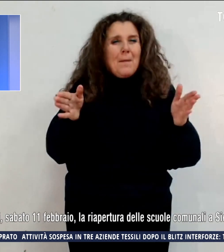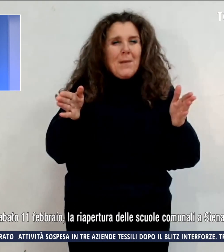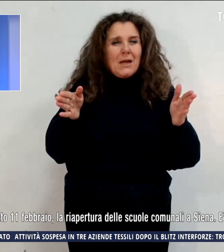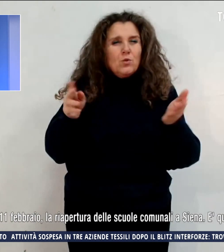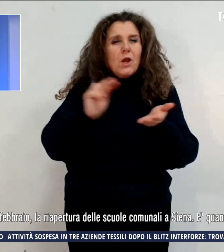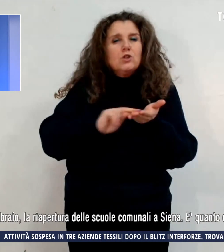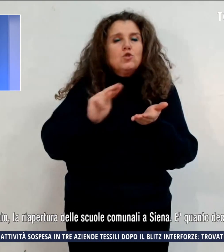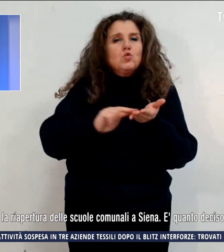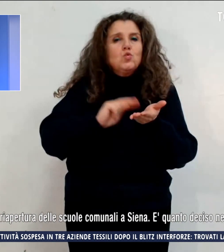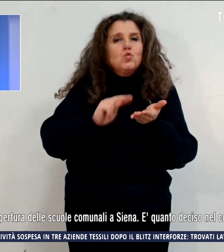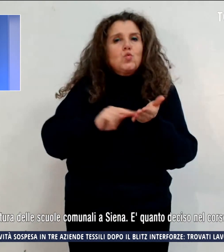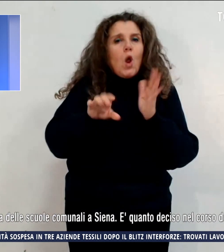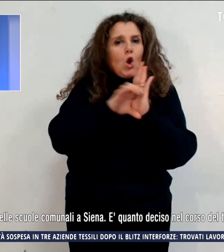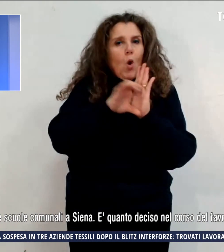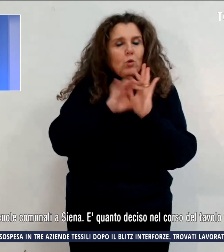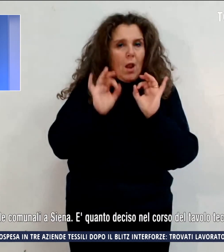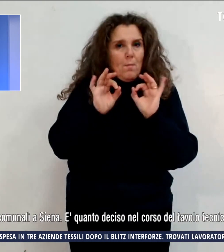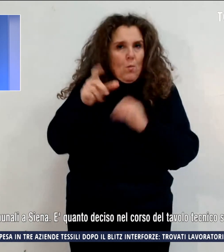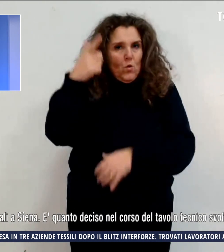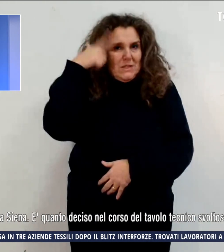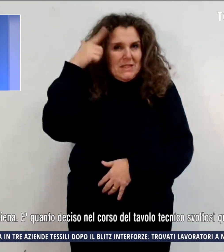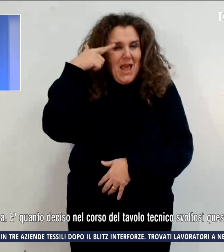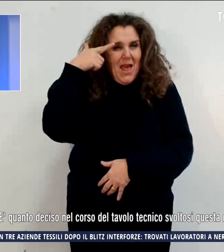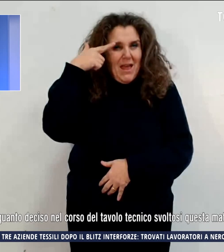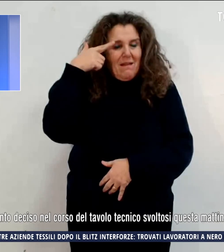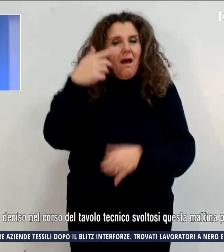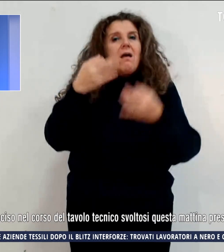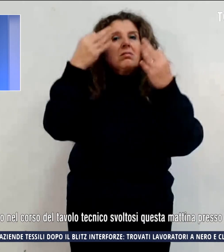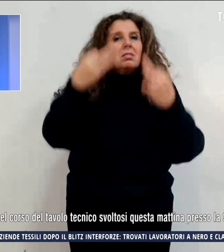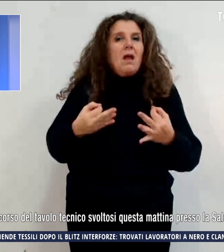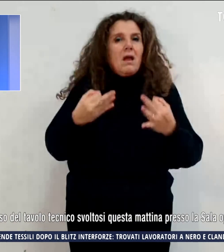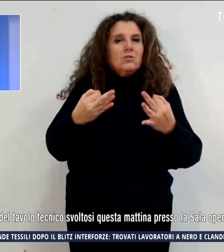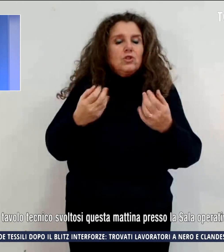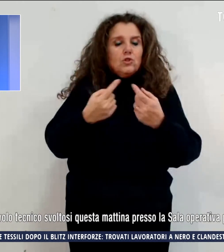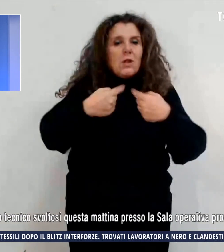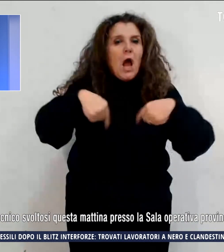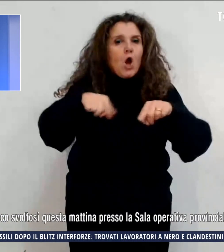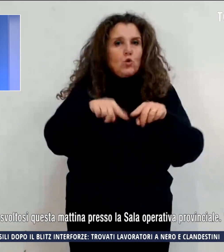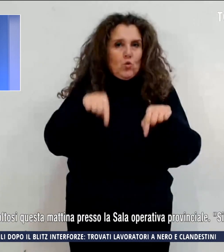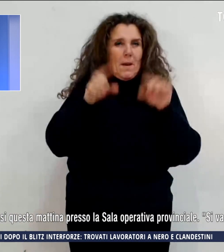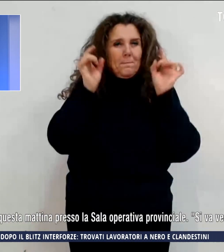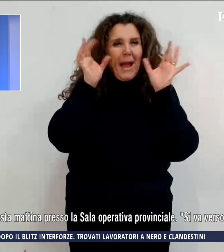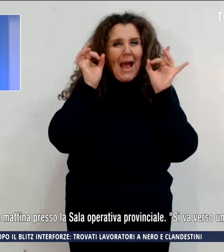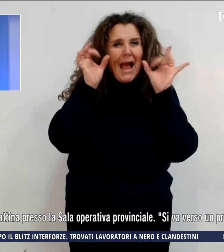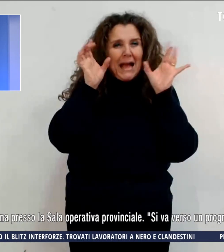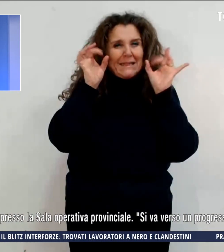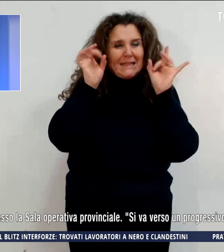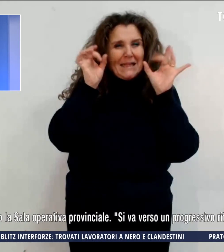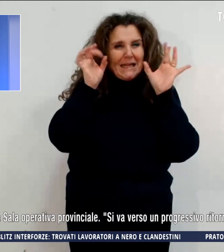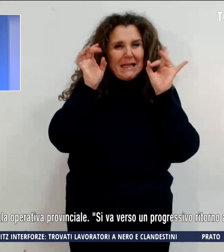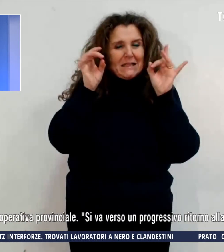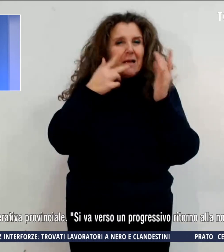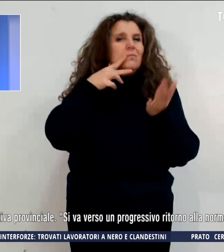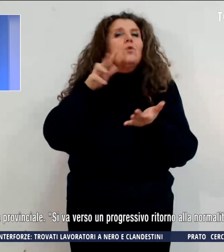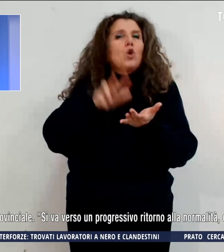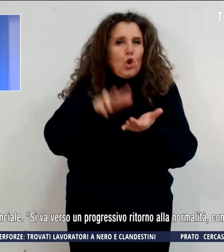comunali proprio a Siena e quanto deciso dalla riunione di questa mattina, nella quale si è confermato,